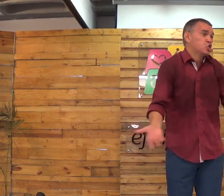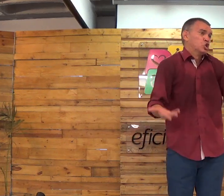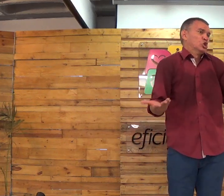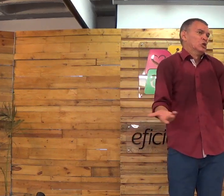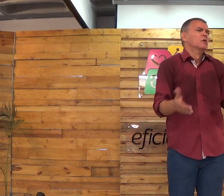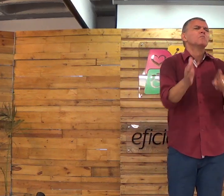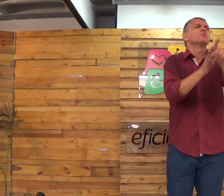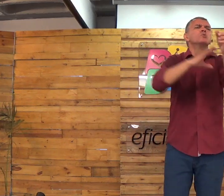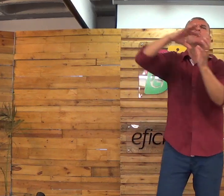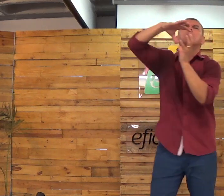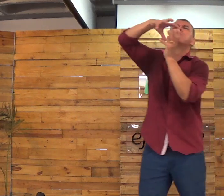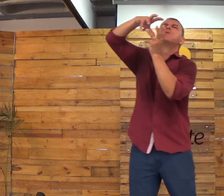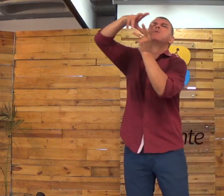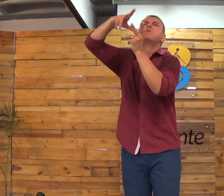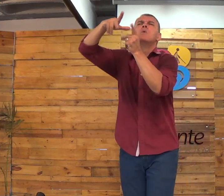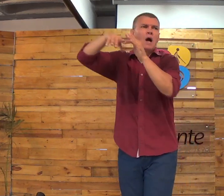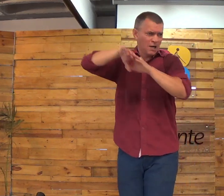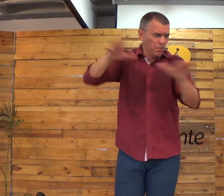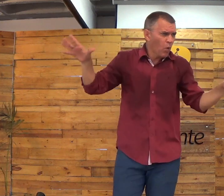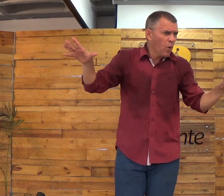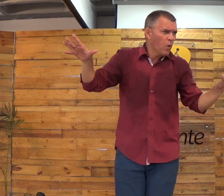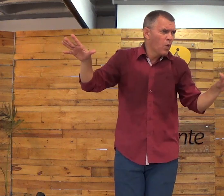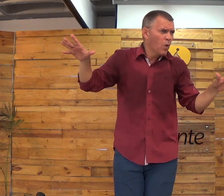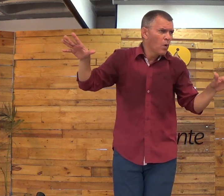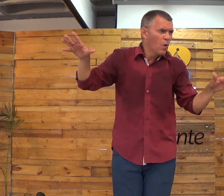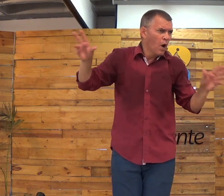Jesus fala isso através da palavra dele até hoje.